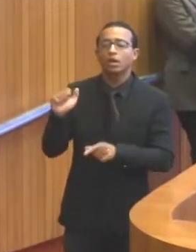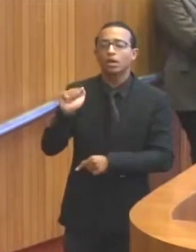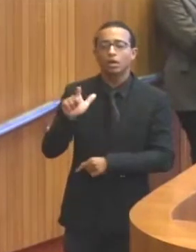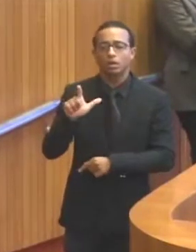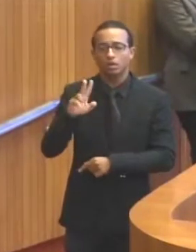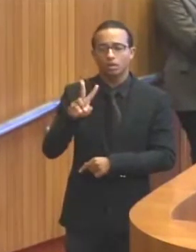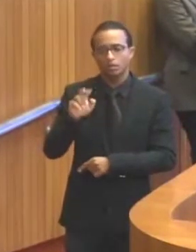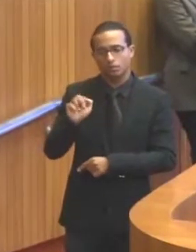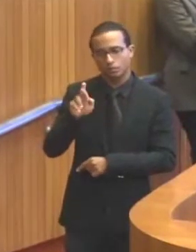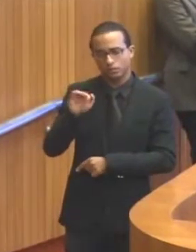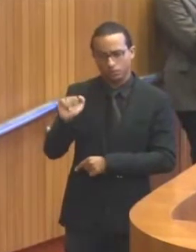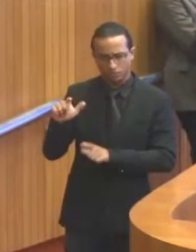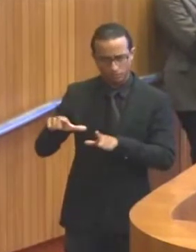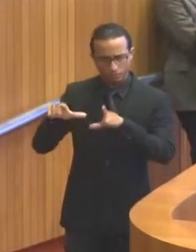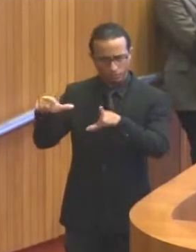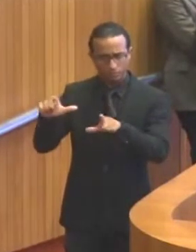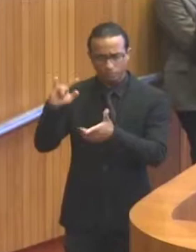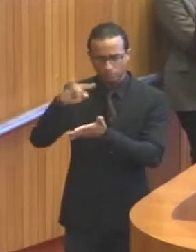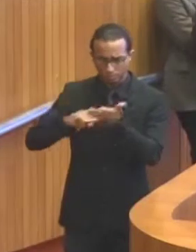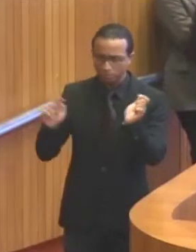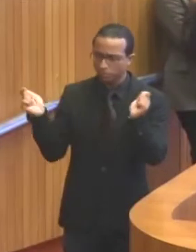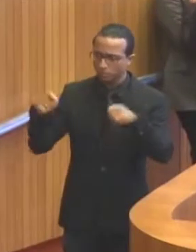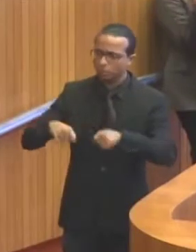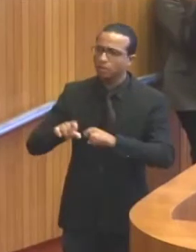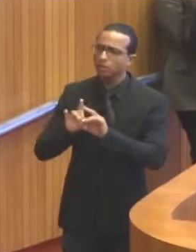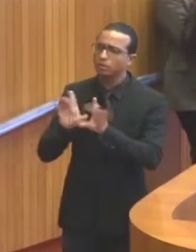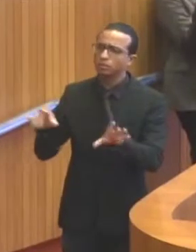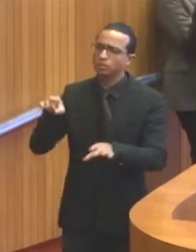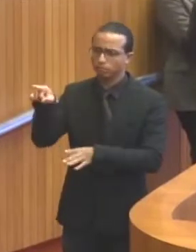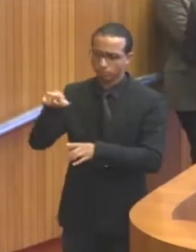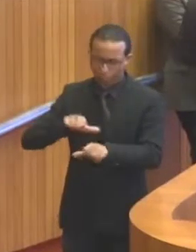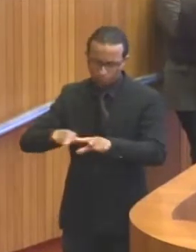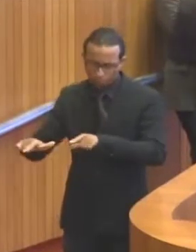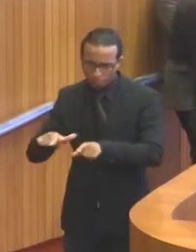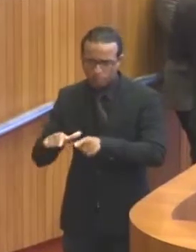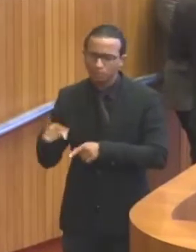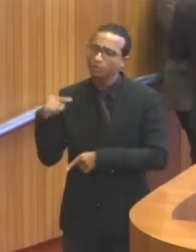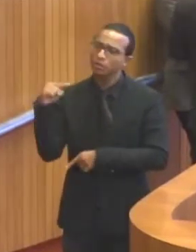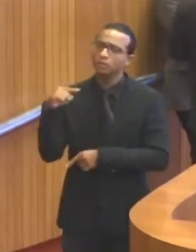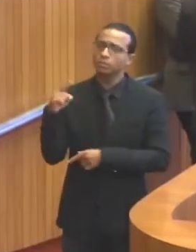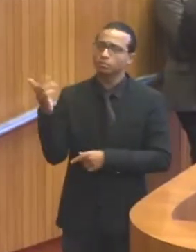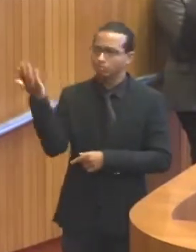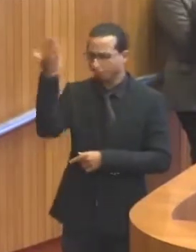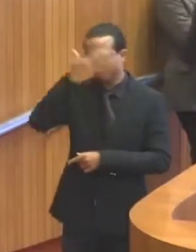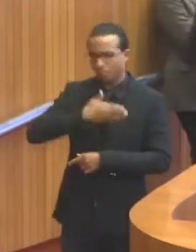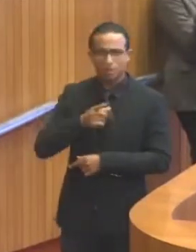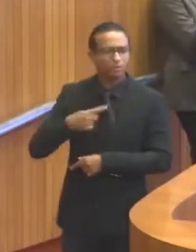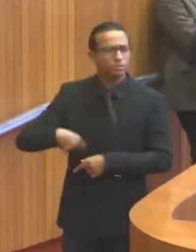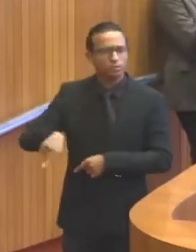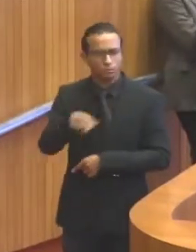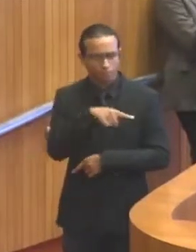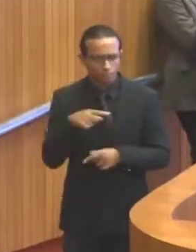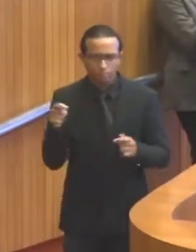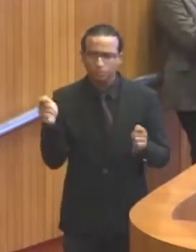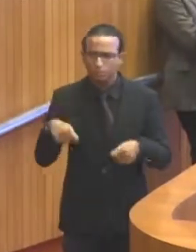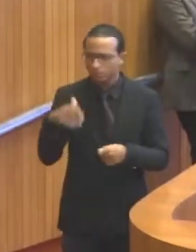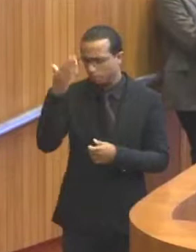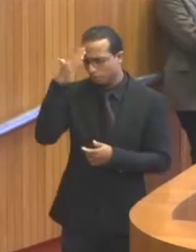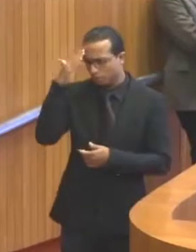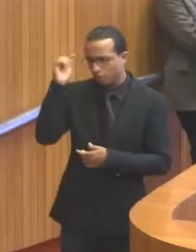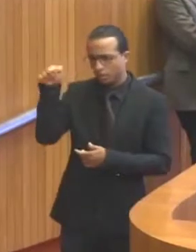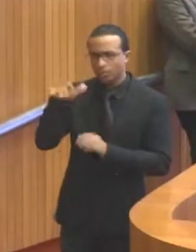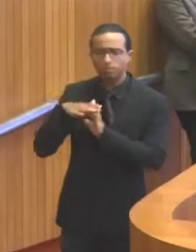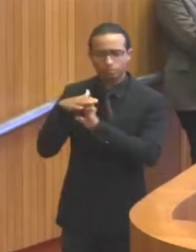funcionamento no município de Presidente Juscelino. Isso ficou claríssimo, patente. A própria empresa